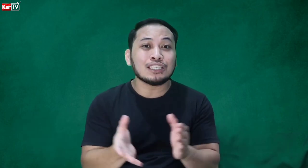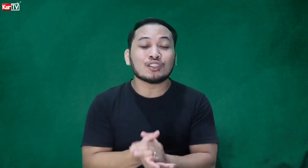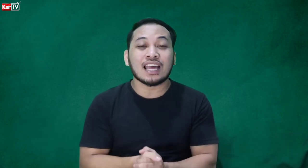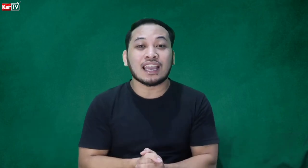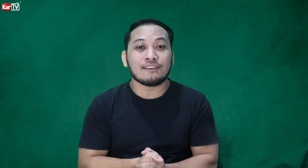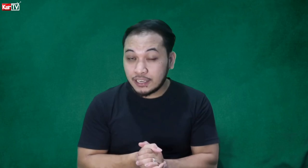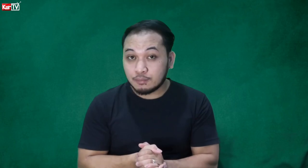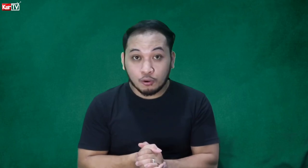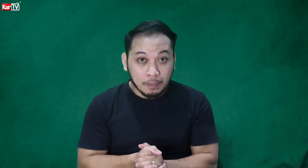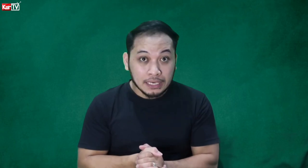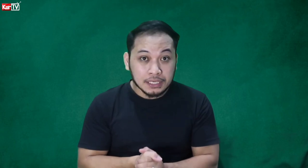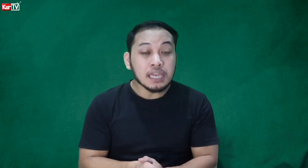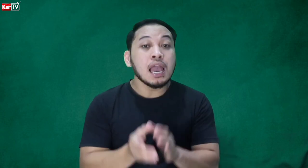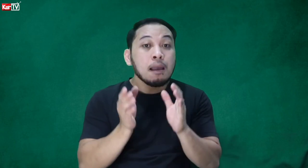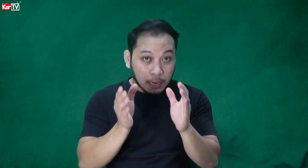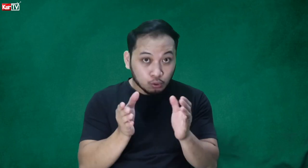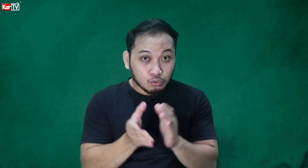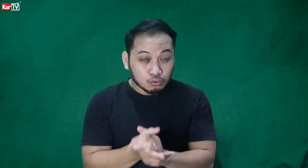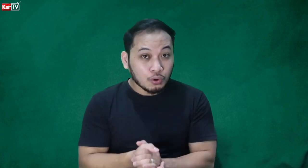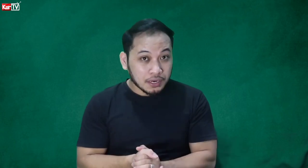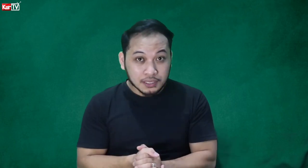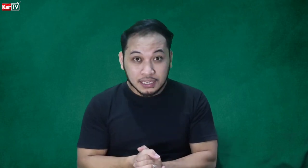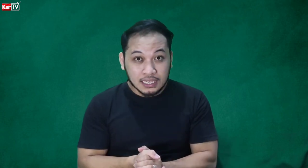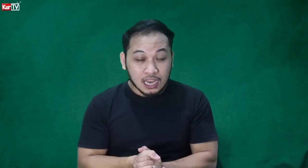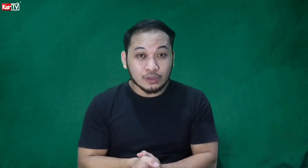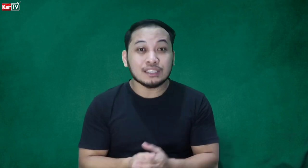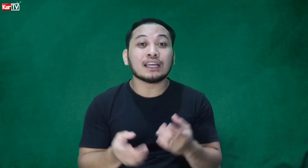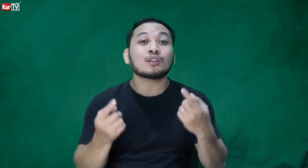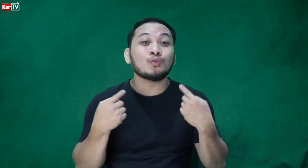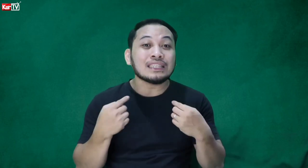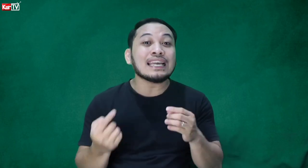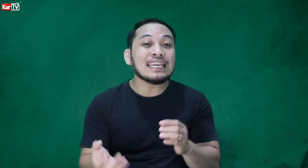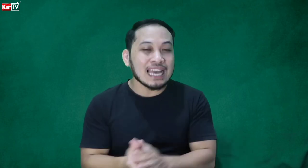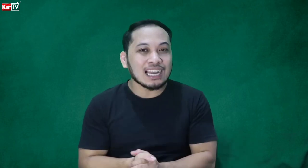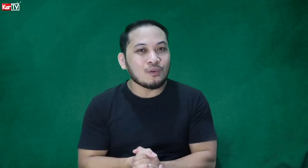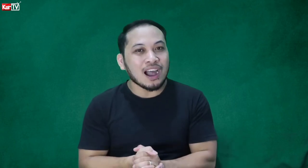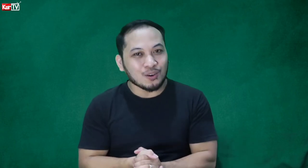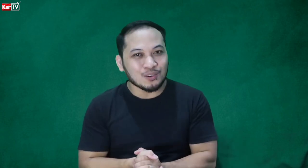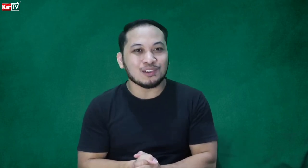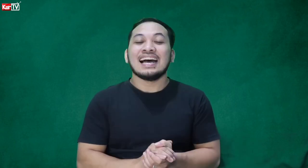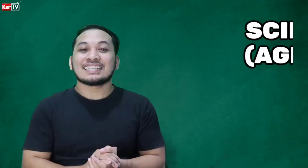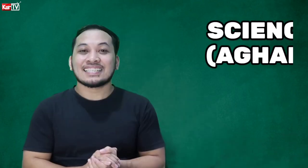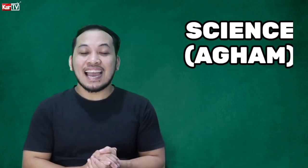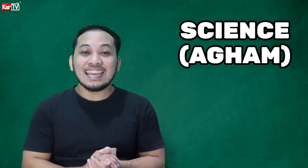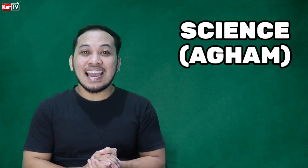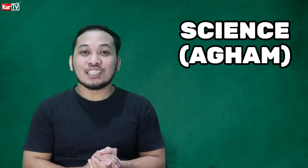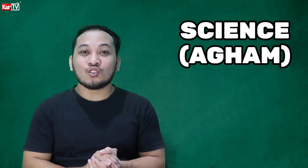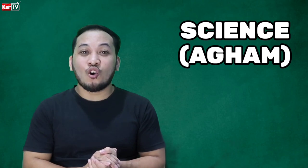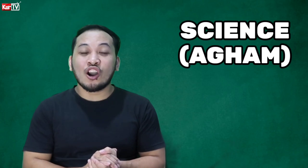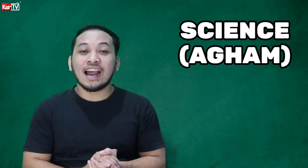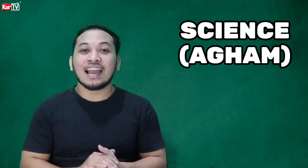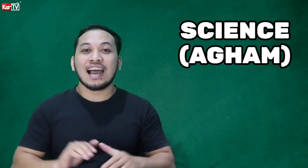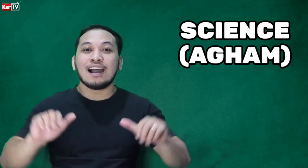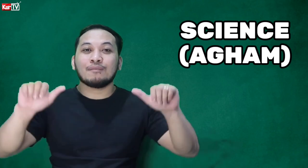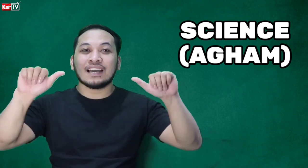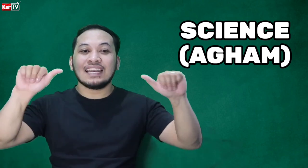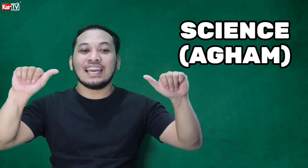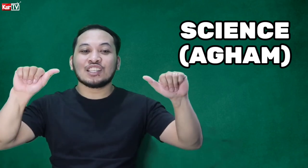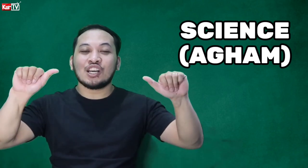dito sa aking Facebook page, ay matututo ka rin ng sign language, takatulad ng ginagawa ko. Science or Agham. Naka letter